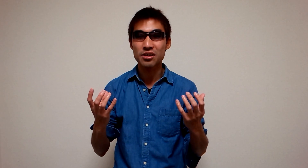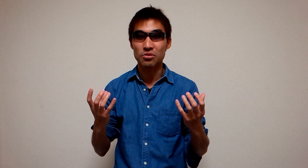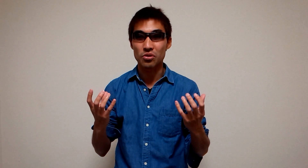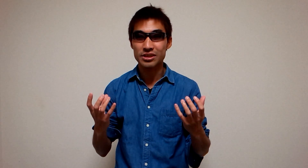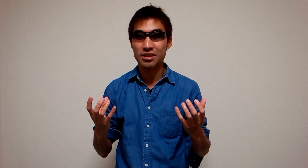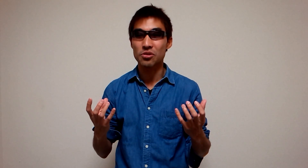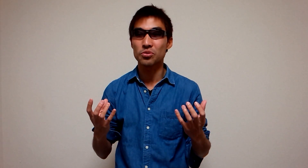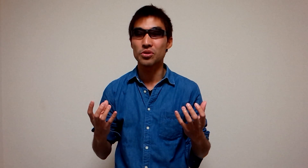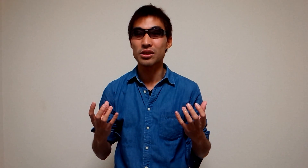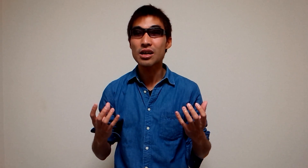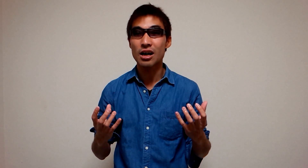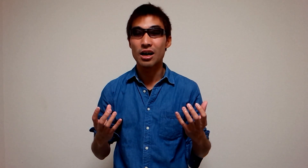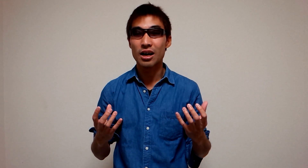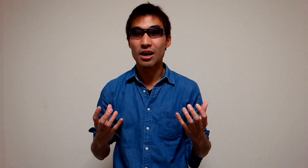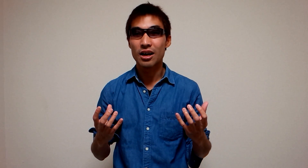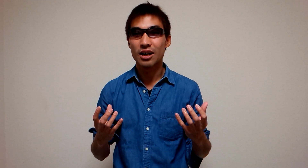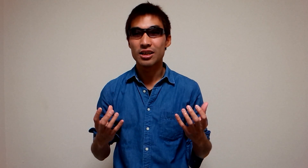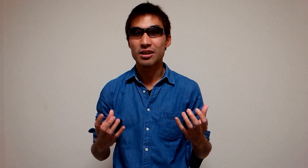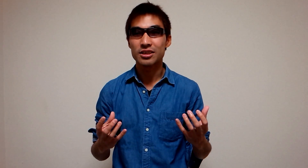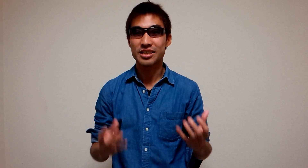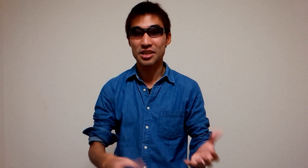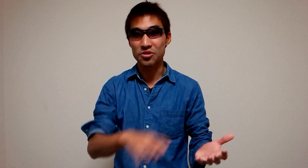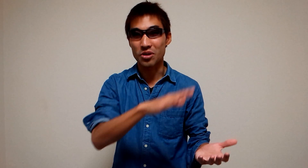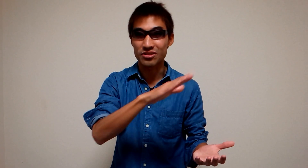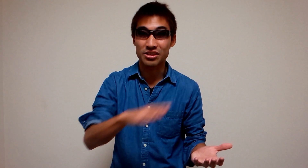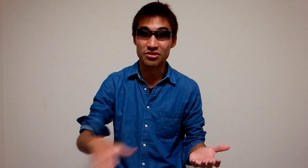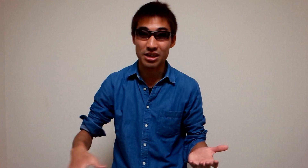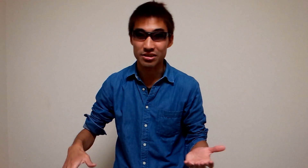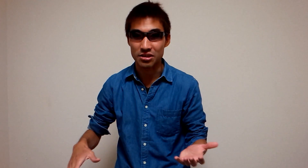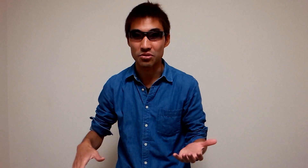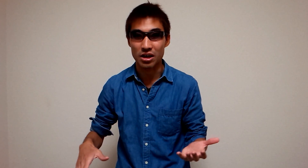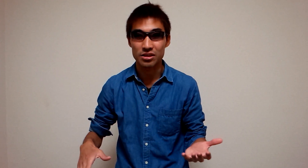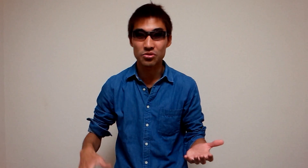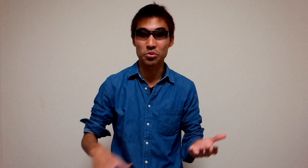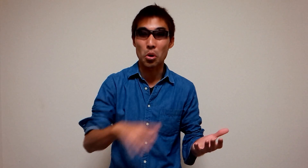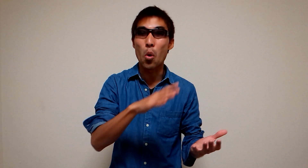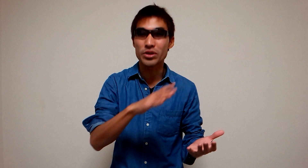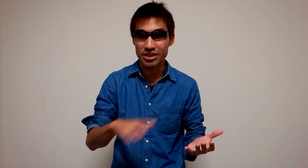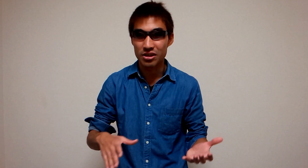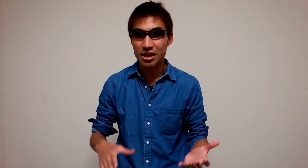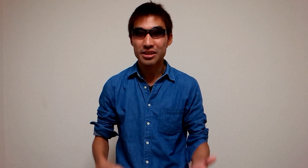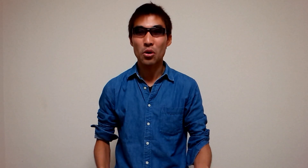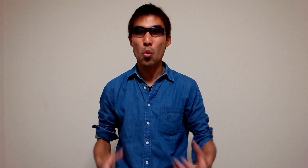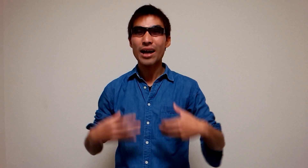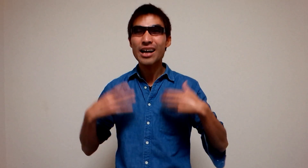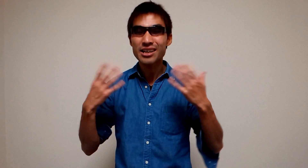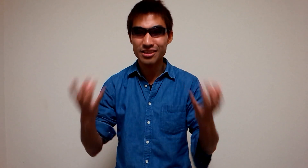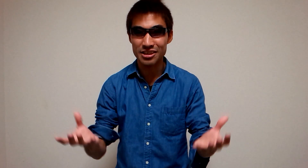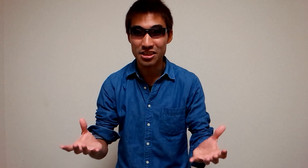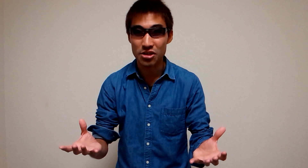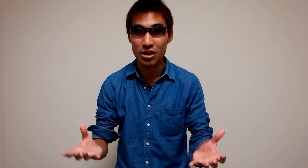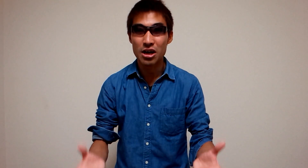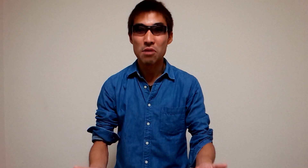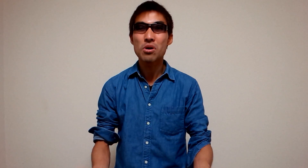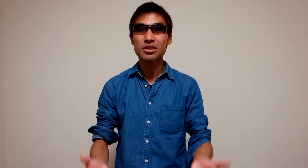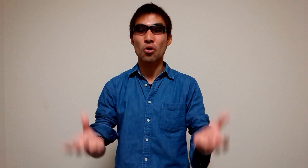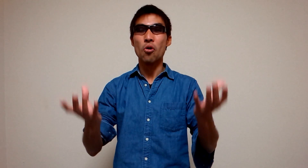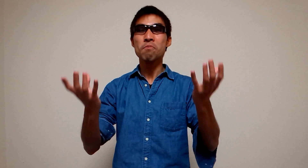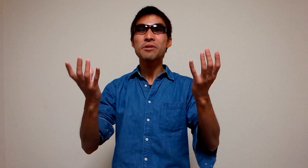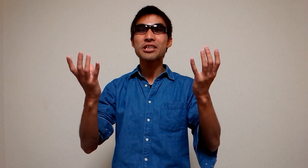げると先ほど言った精子の数が少なくなるとかそういうこと起きちゃうだから若い方に言いたいのはまずコンビニ